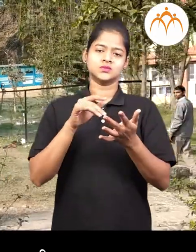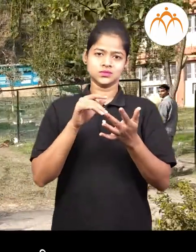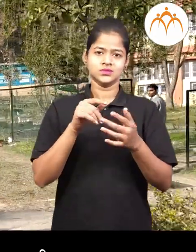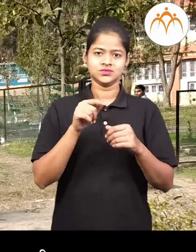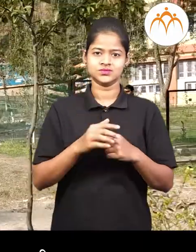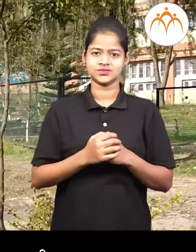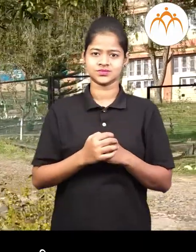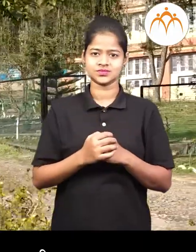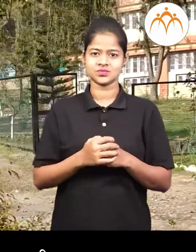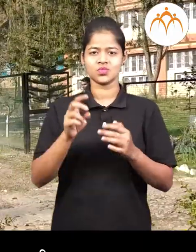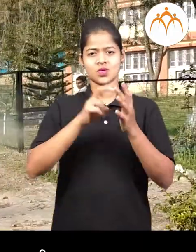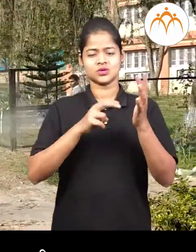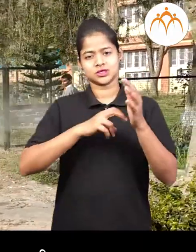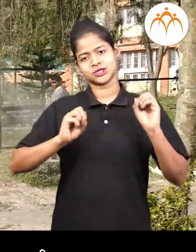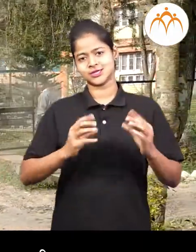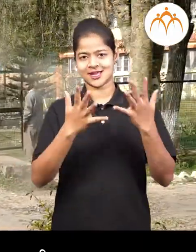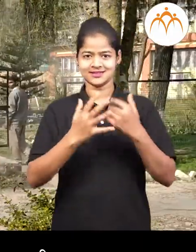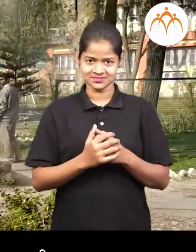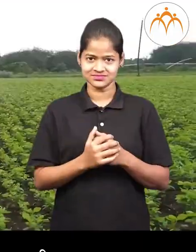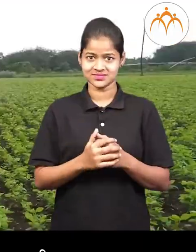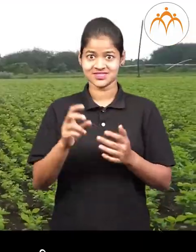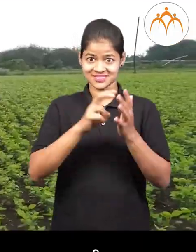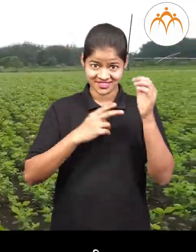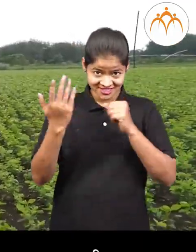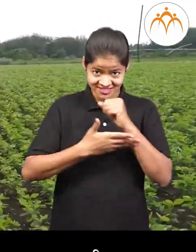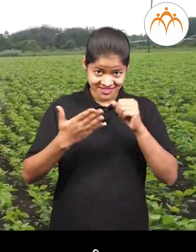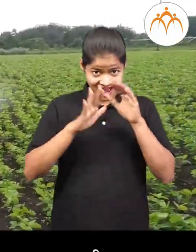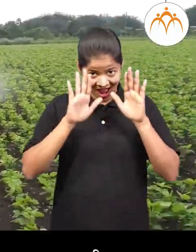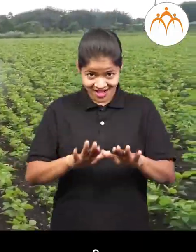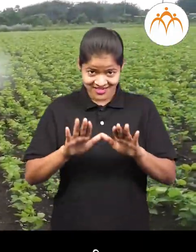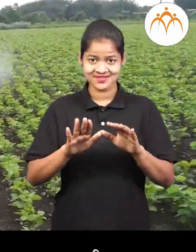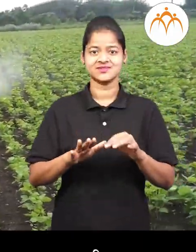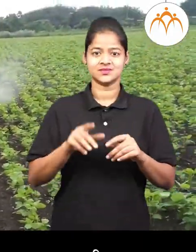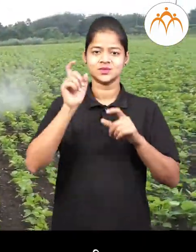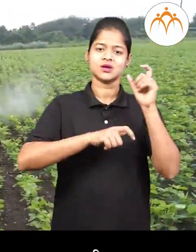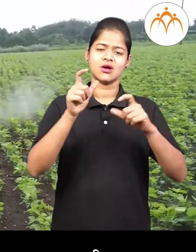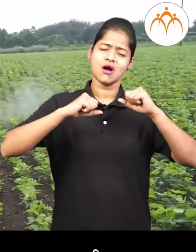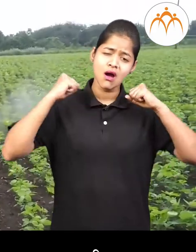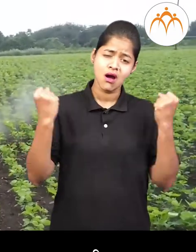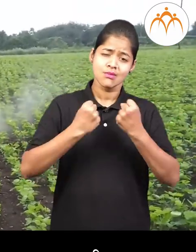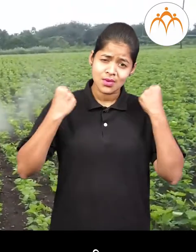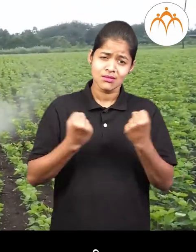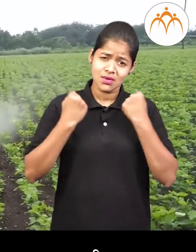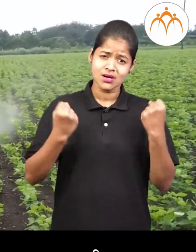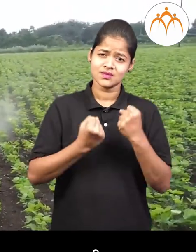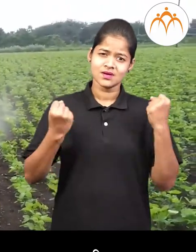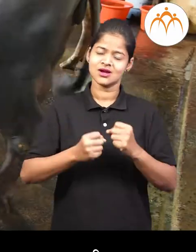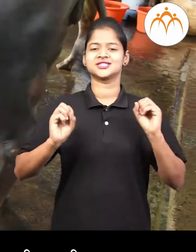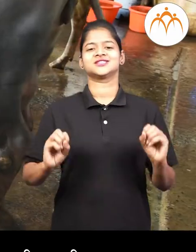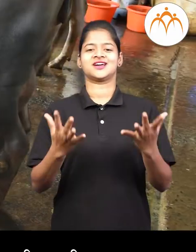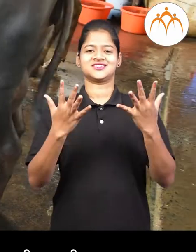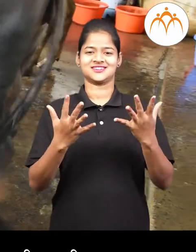शेती मुले मानसान ची काम बाडली, ही सगडी काम एकच व्यक्ती करू शकत नहुती,